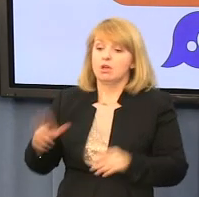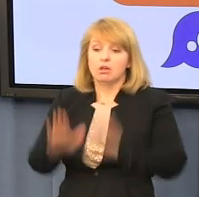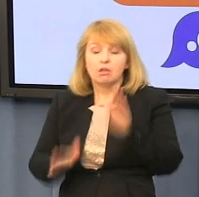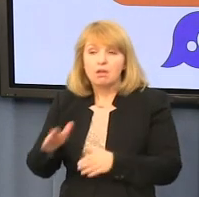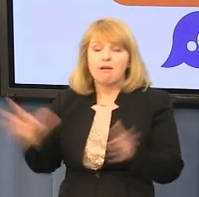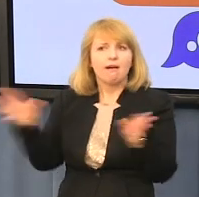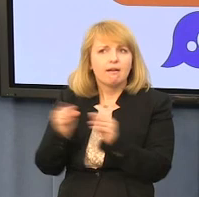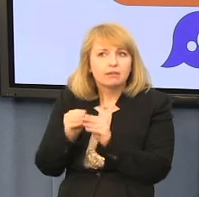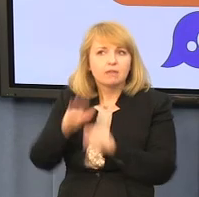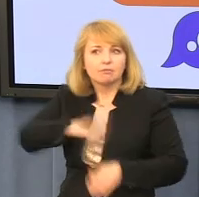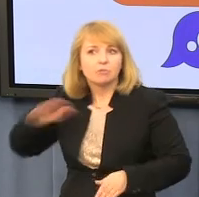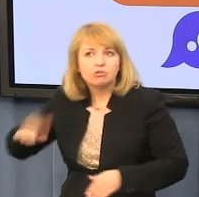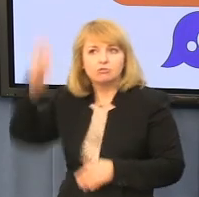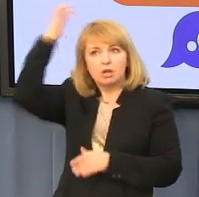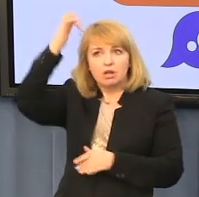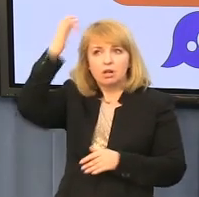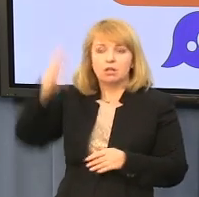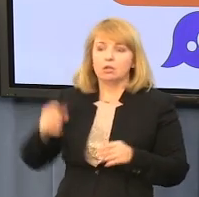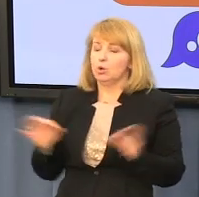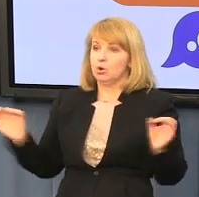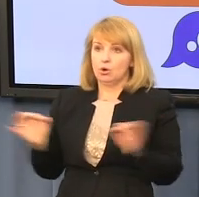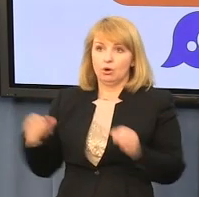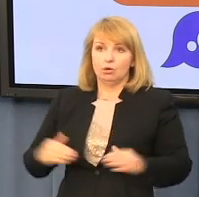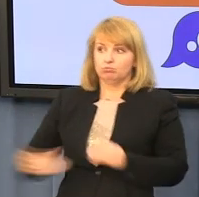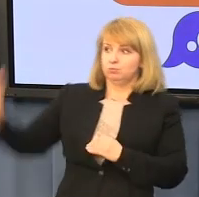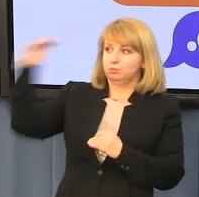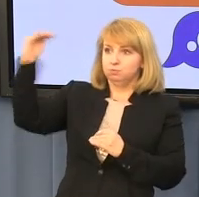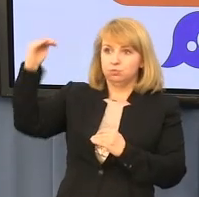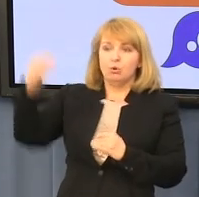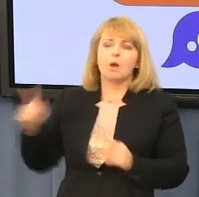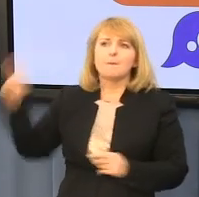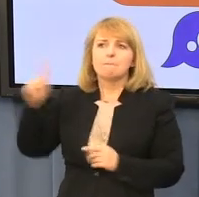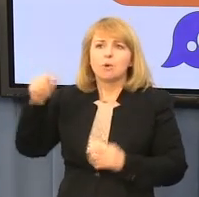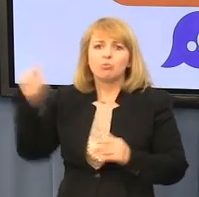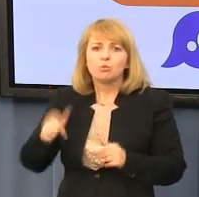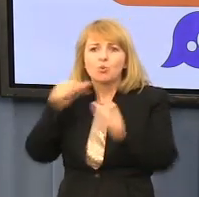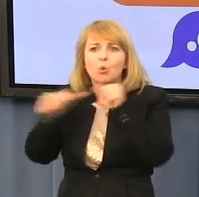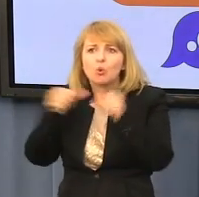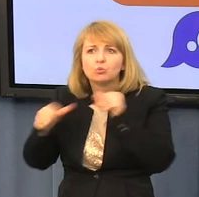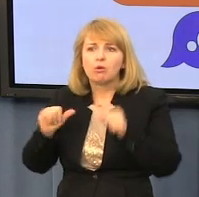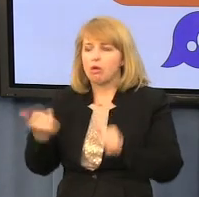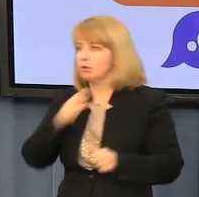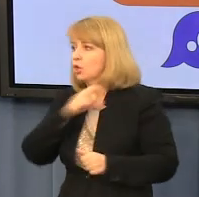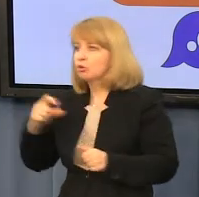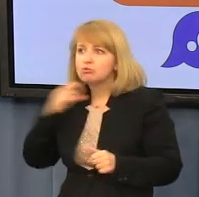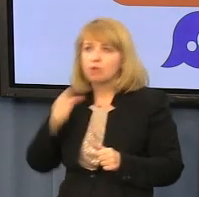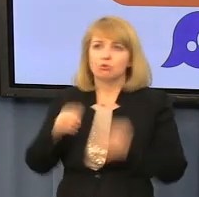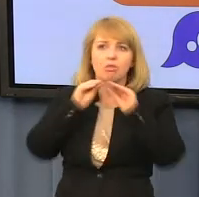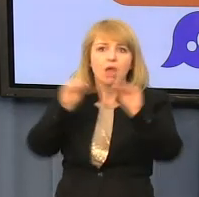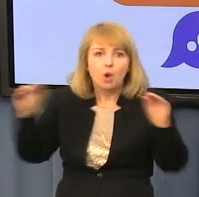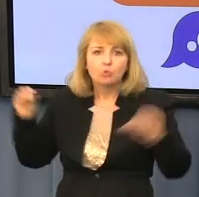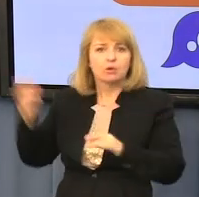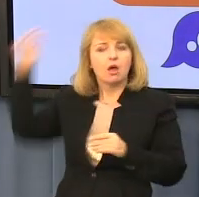religii jest ogromne. I państwo musi przywrócić kontrolę, sprawdzić, czy ci księża, te katechetki, czy ci